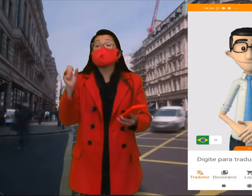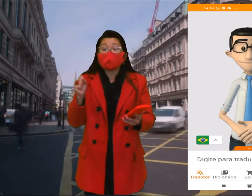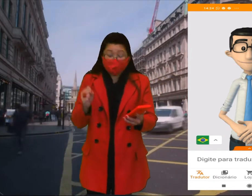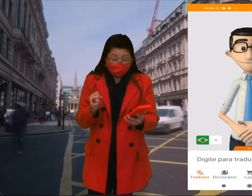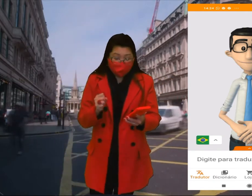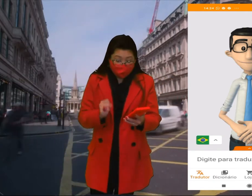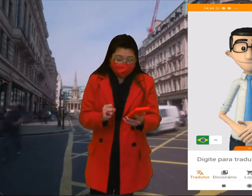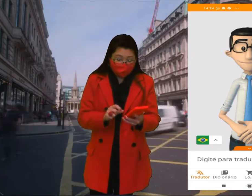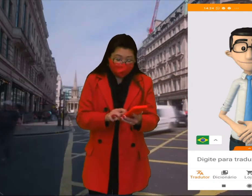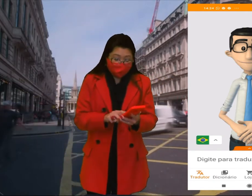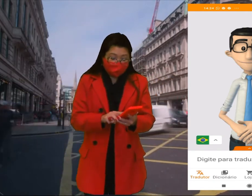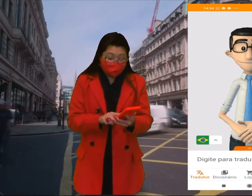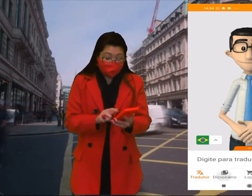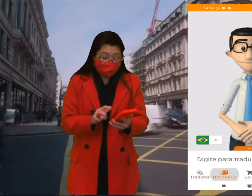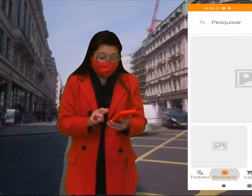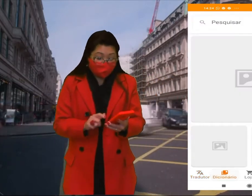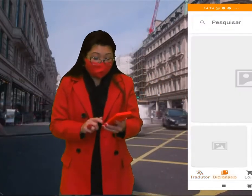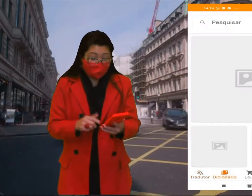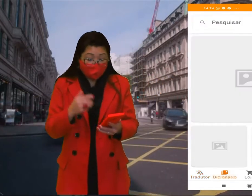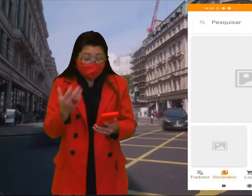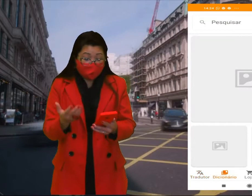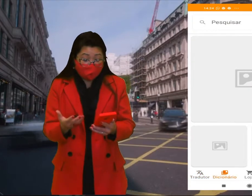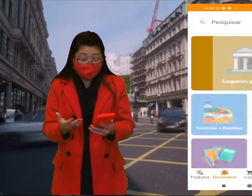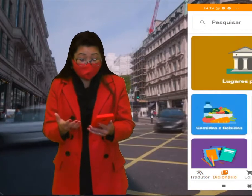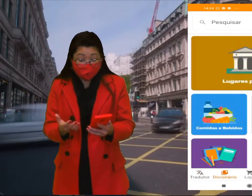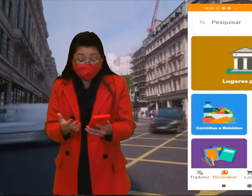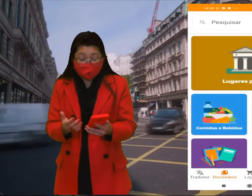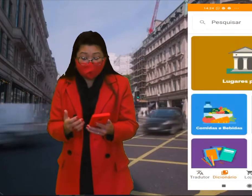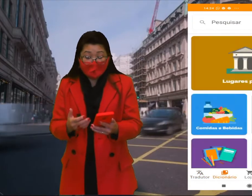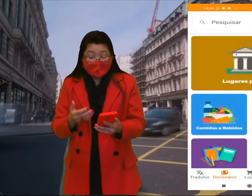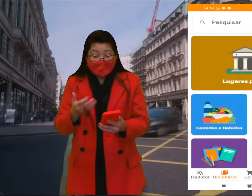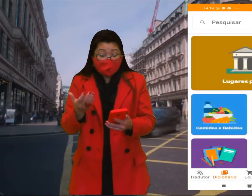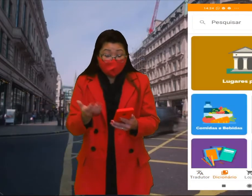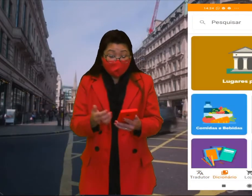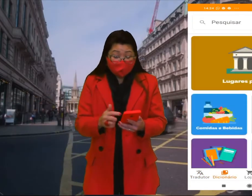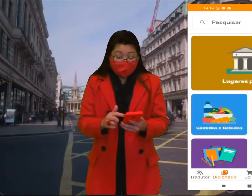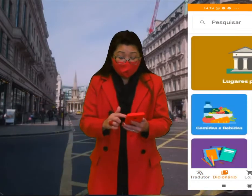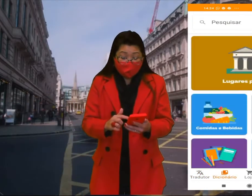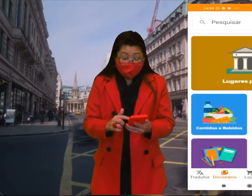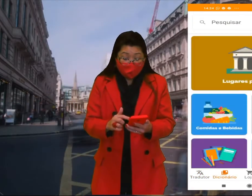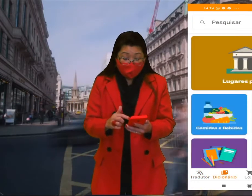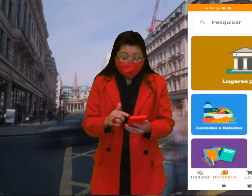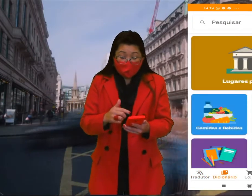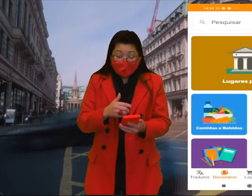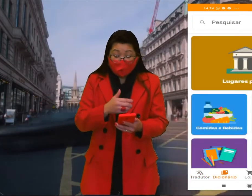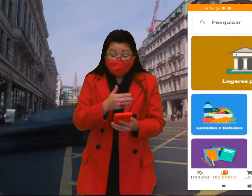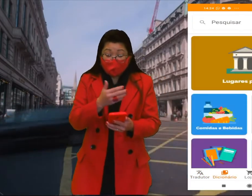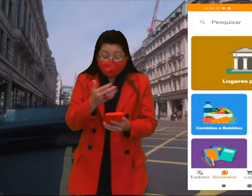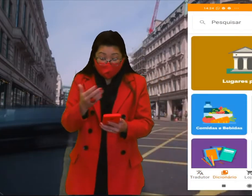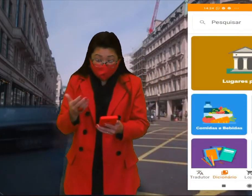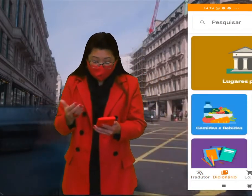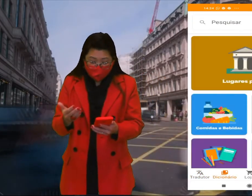categoria, na verdade, é o dicionário. Ao clicar no dicionário, veja, eu tenho vários